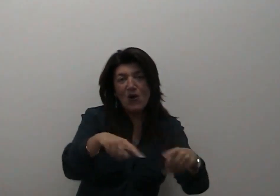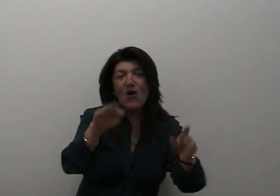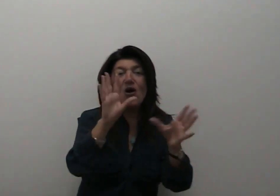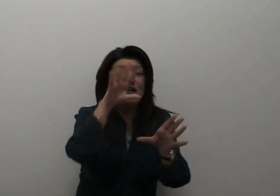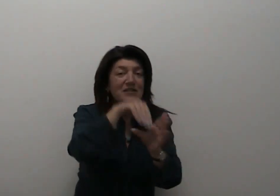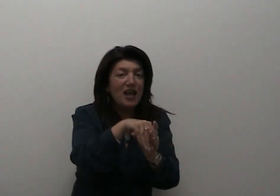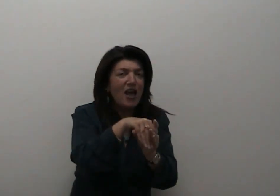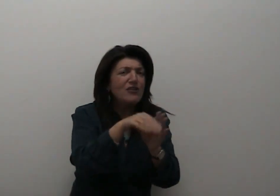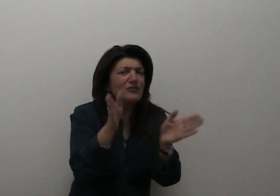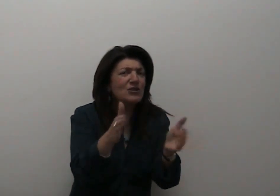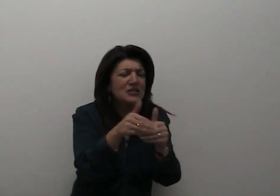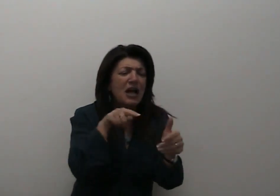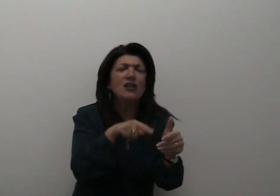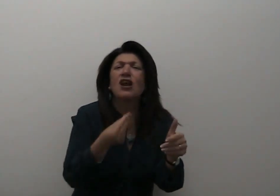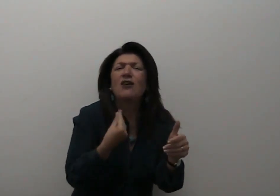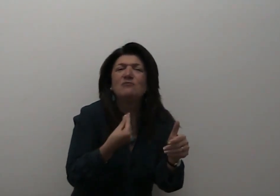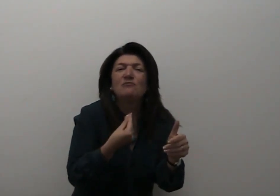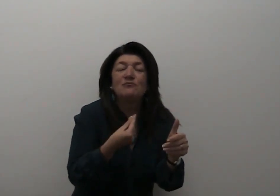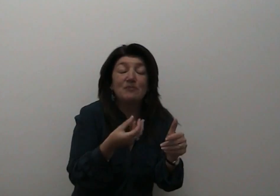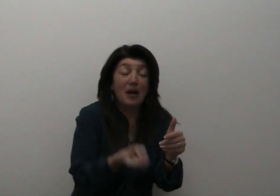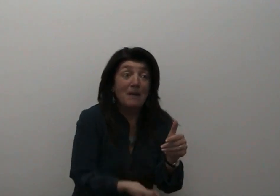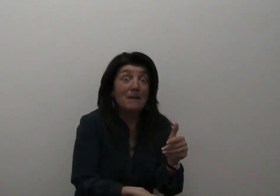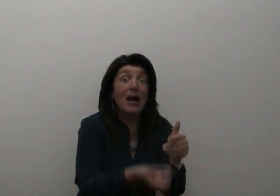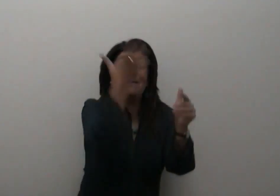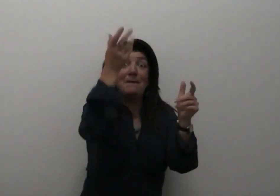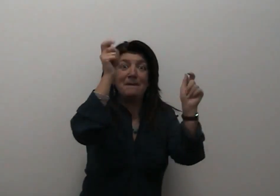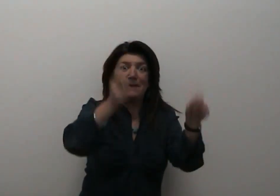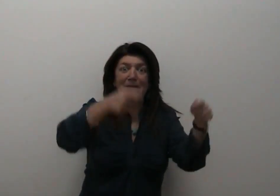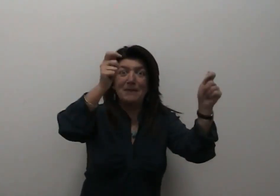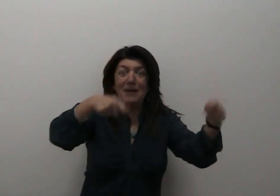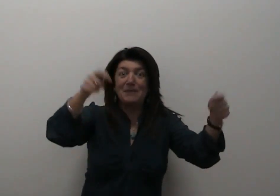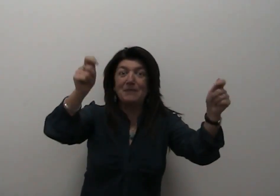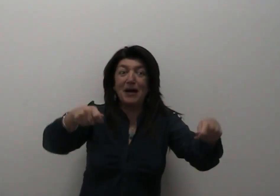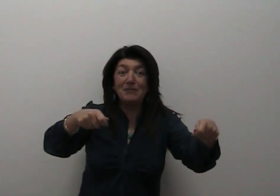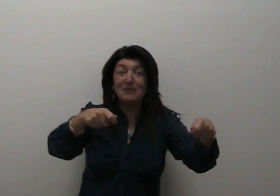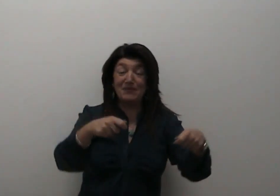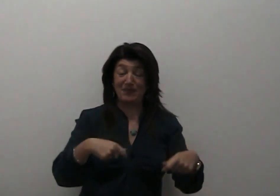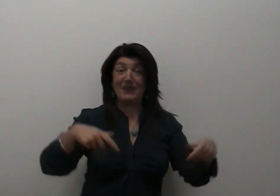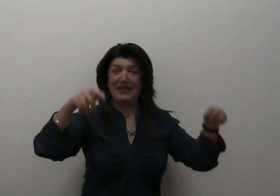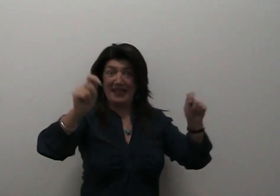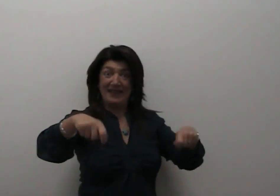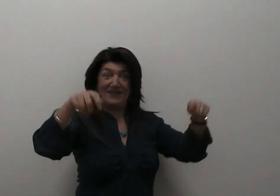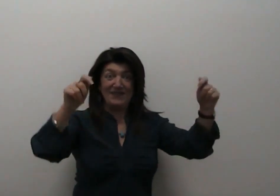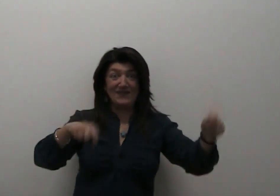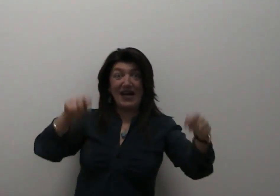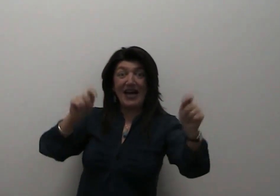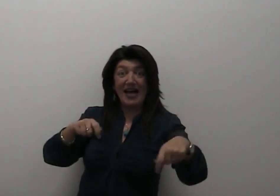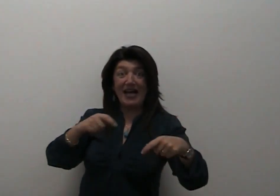La fatina sa leggere nel cuore e capisce quando il suo padroncino o la sua padroncina